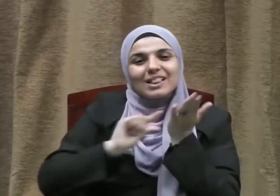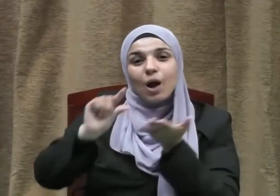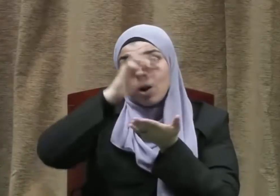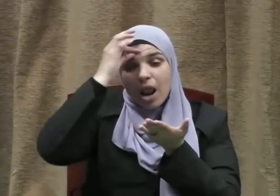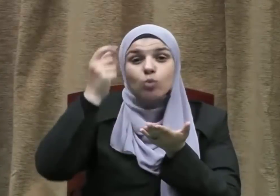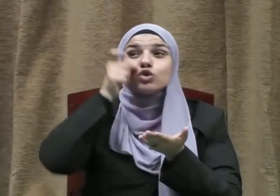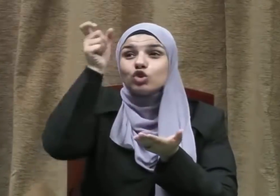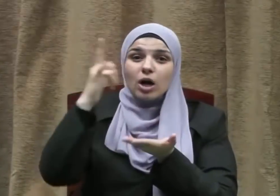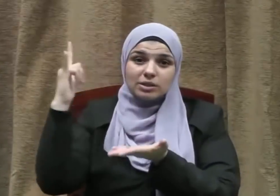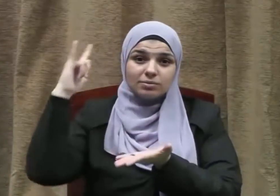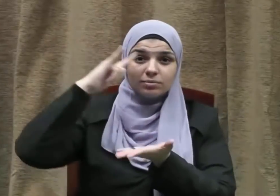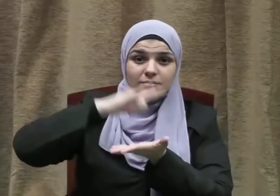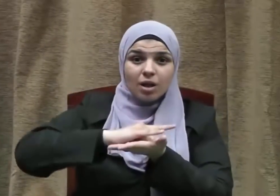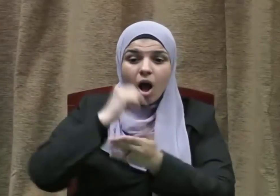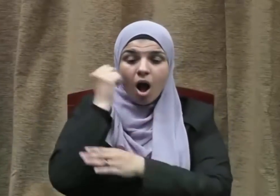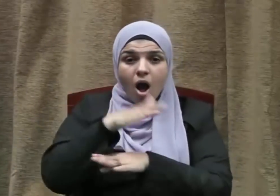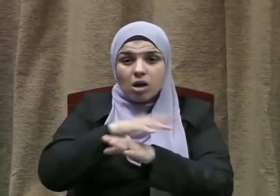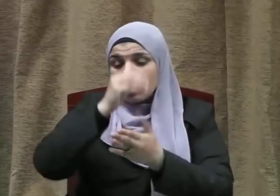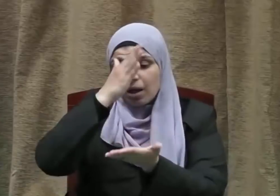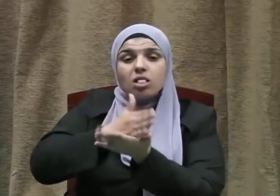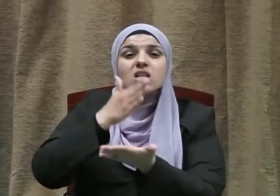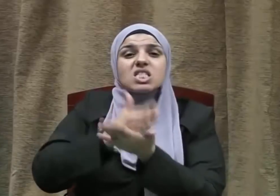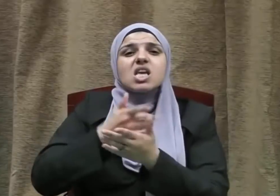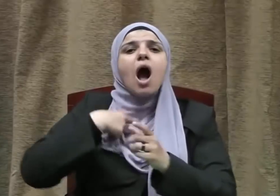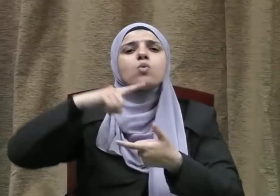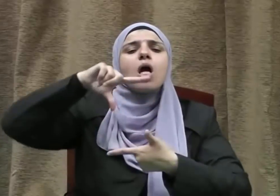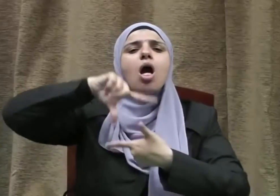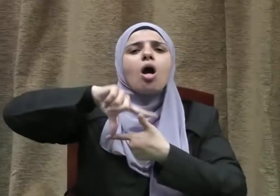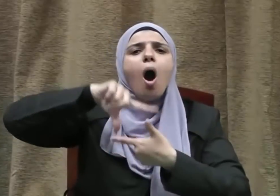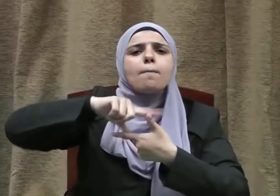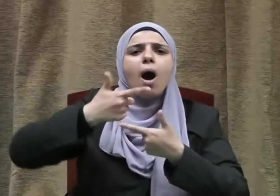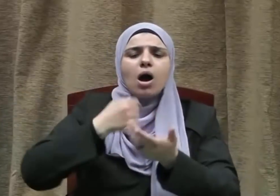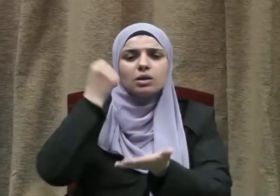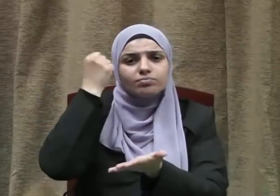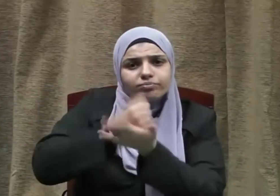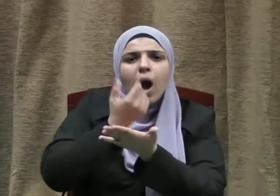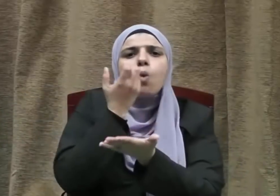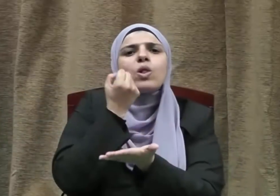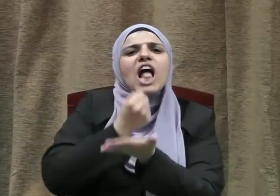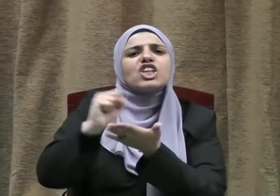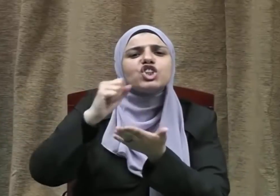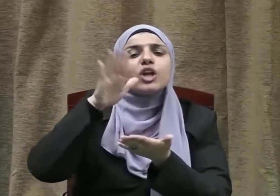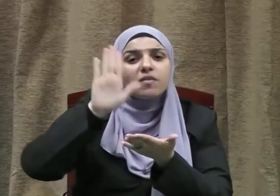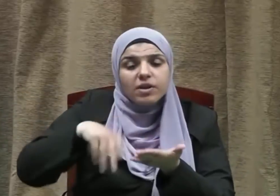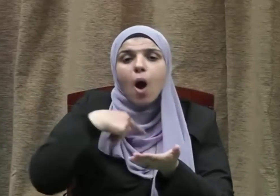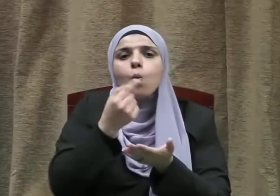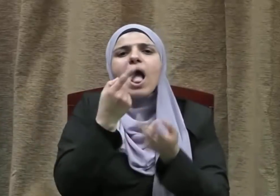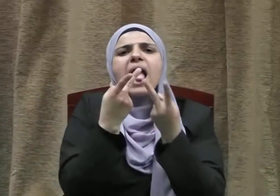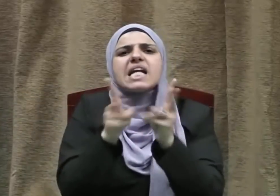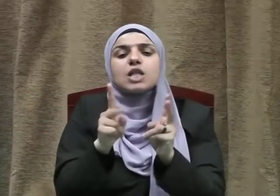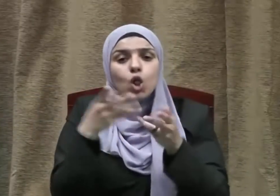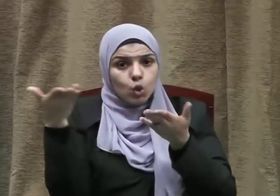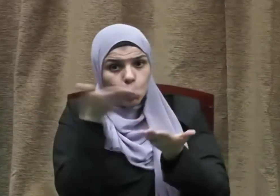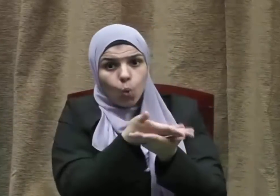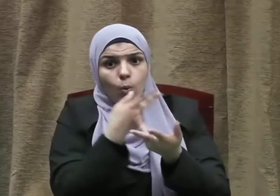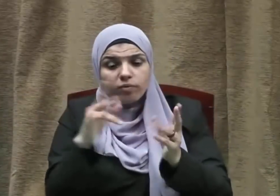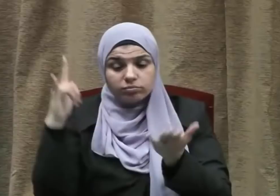فبمجرد حصول هذا الشخص على تصريح الإقامة أو تأشيرة أو إذن